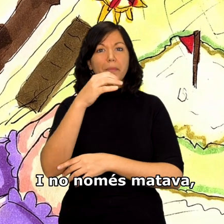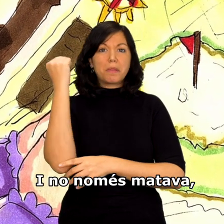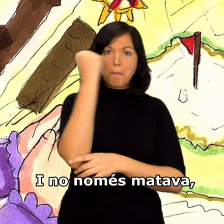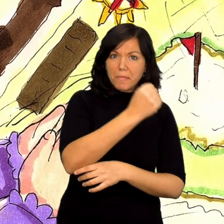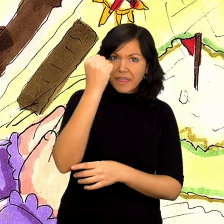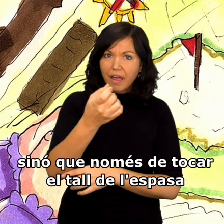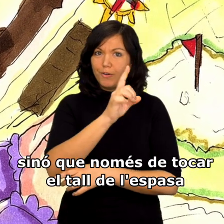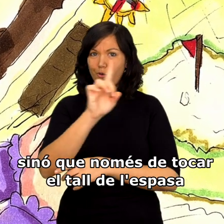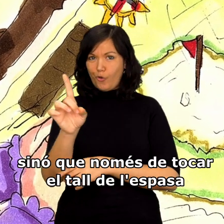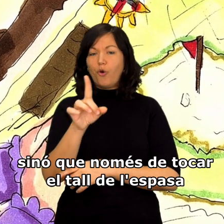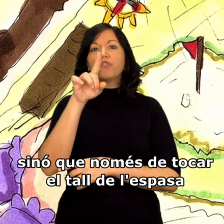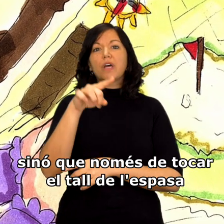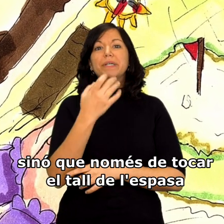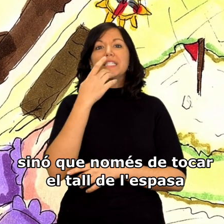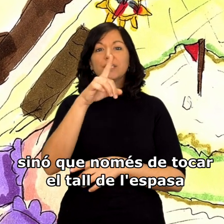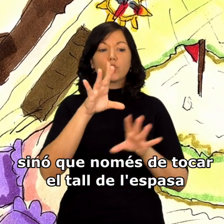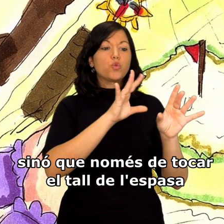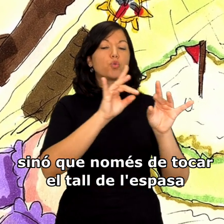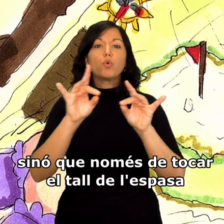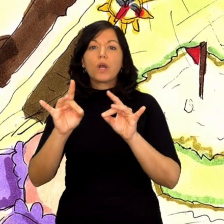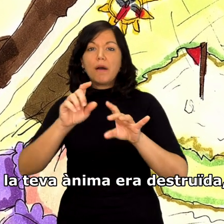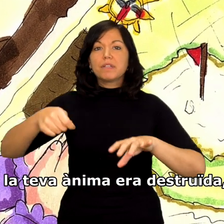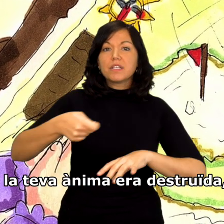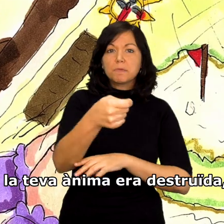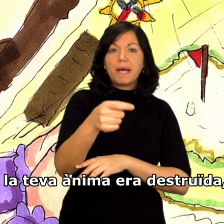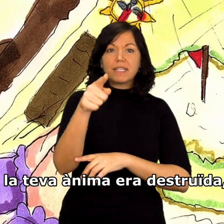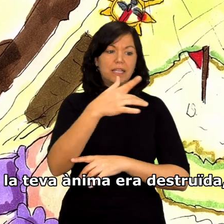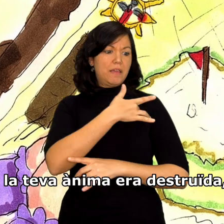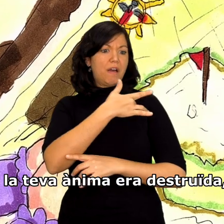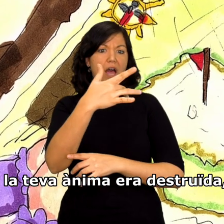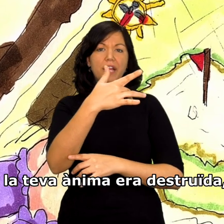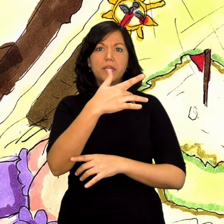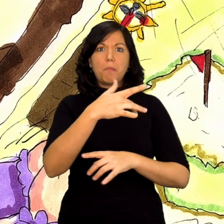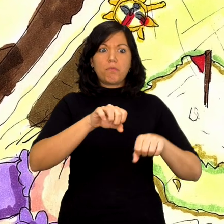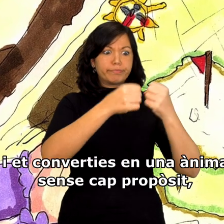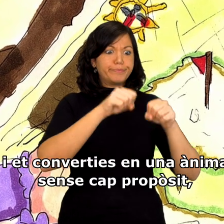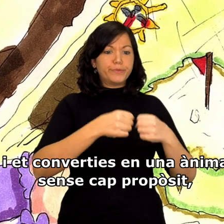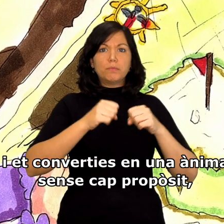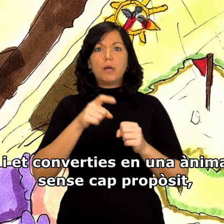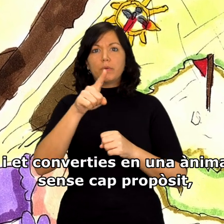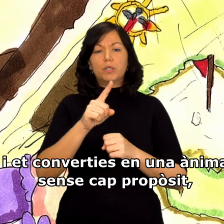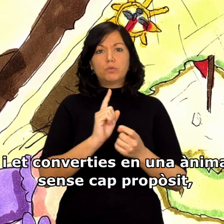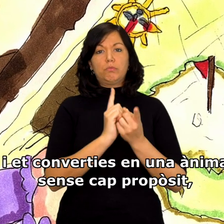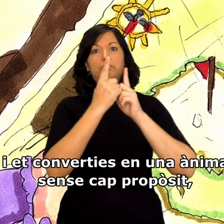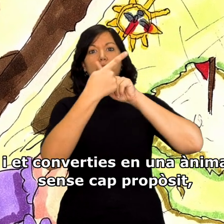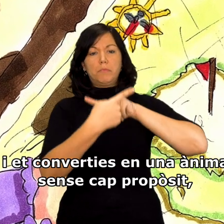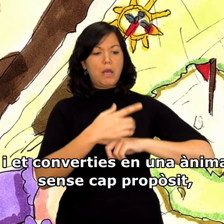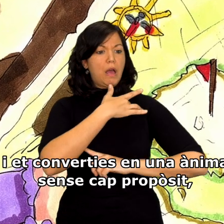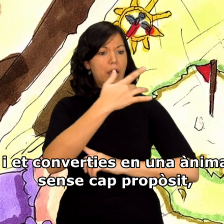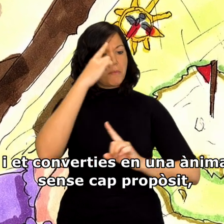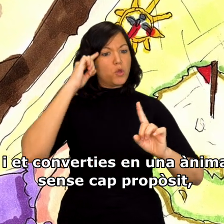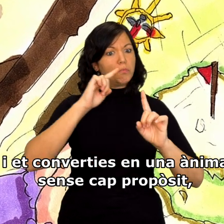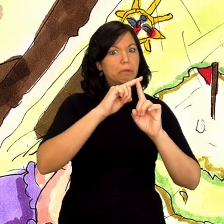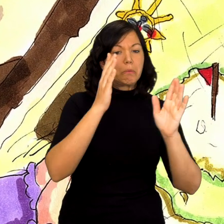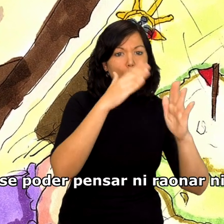només matava, sinó que només de tocar el tall de l'espasa, la teva ànima era destruïda i et converties en una ànima sense